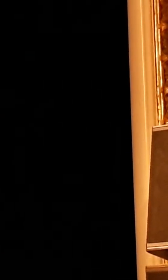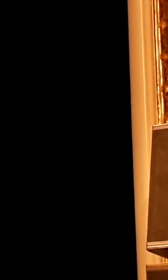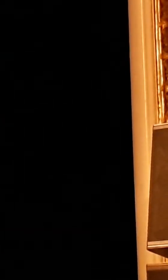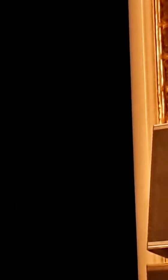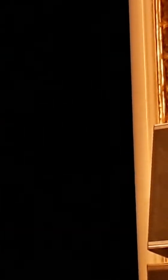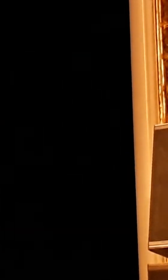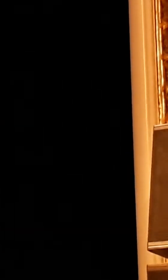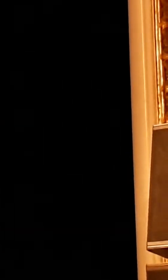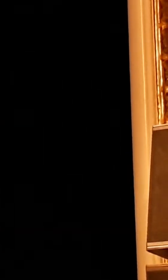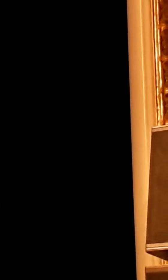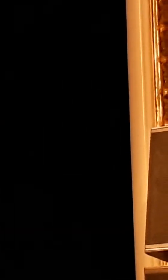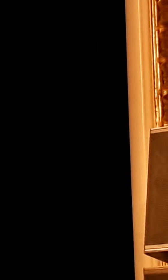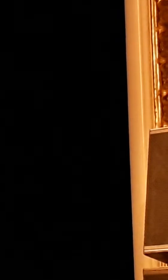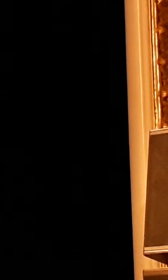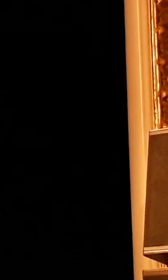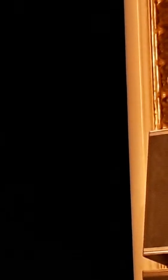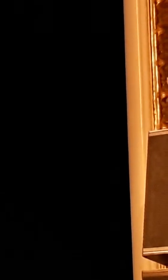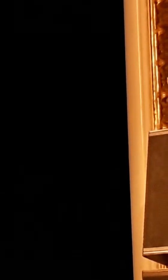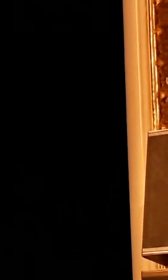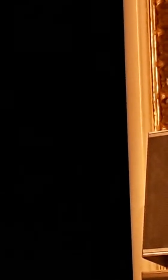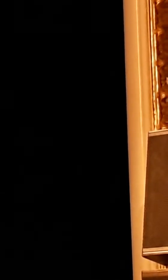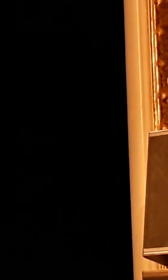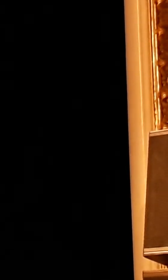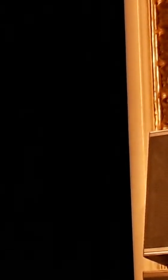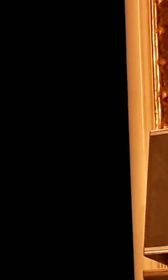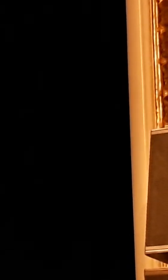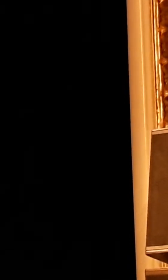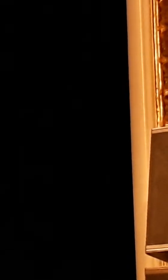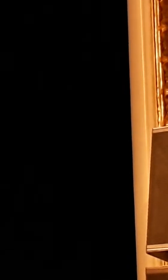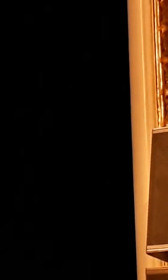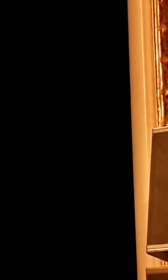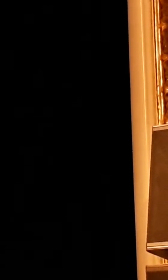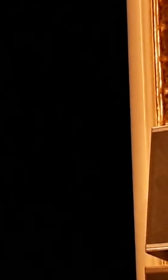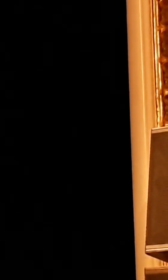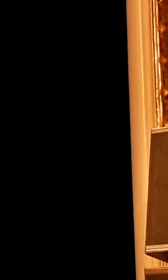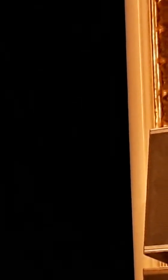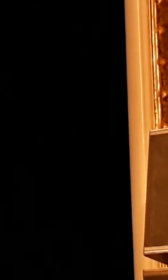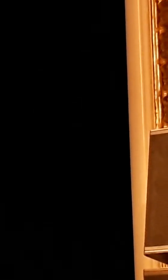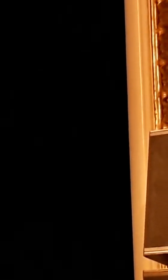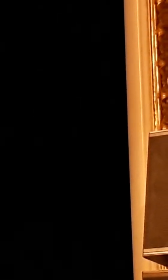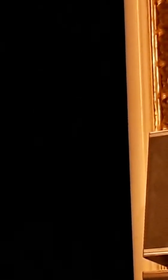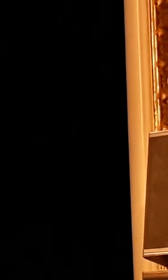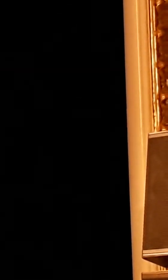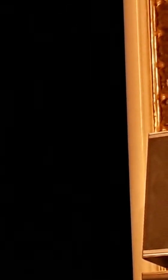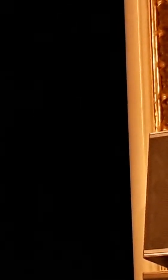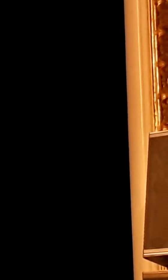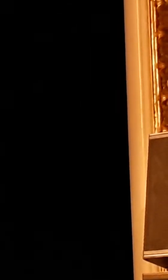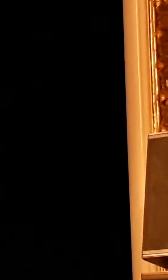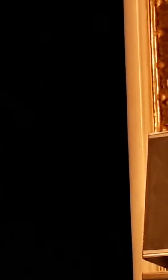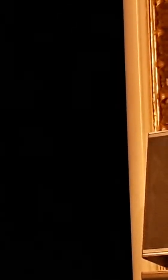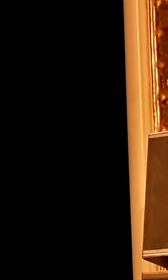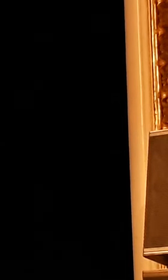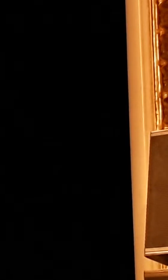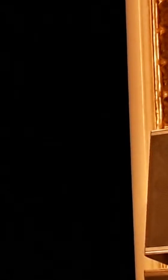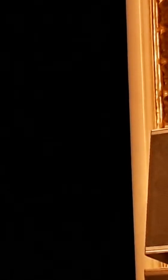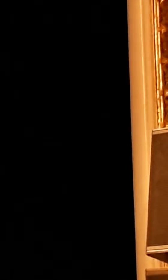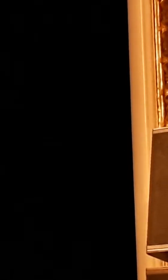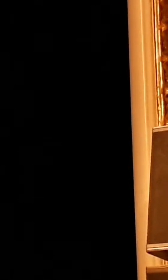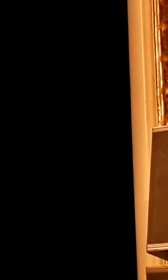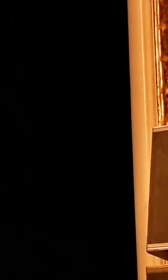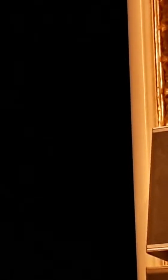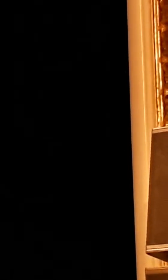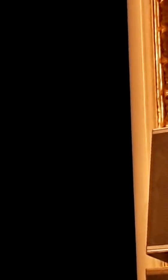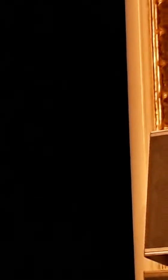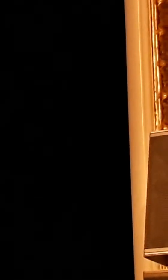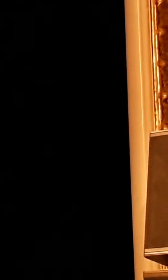apoiadas pelo Ministério da Educação aqui na cidade de São Paulo. Praticamente todas paralisadas do ponto de vista de andamento. Porque a lógica do